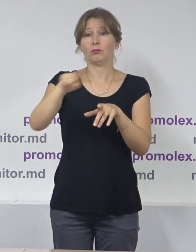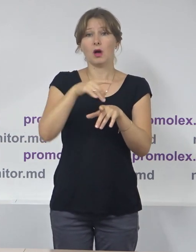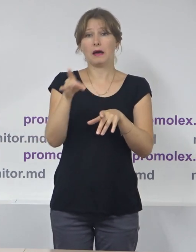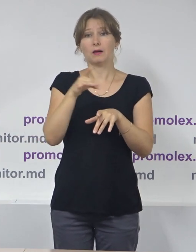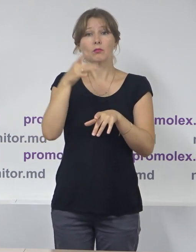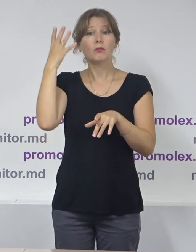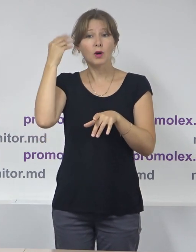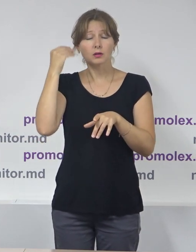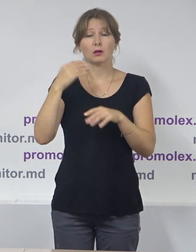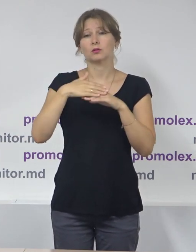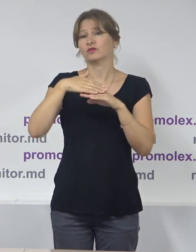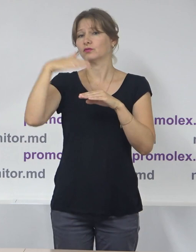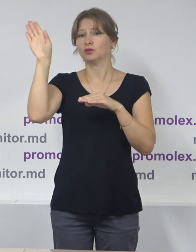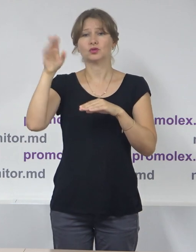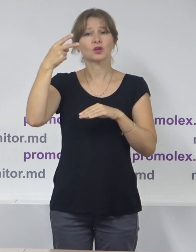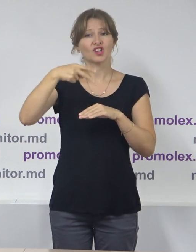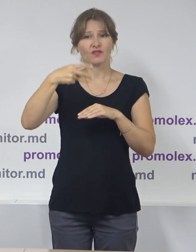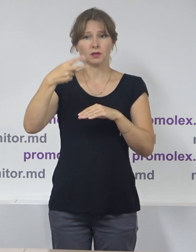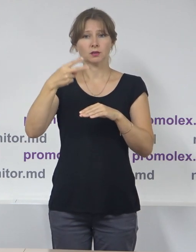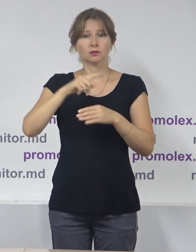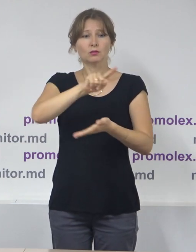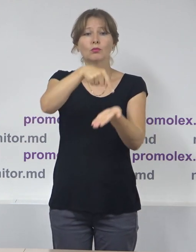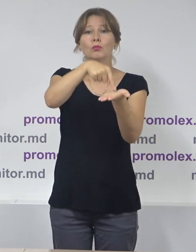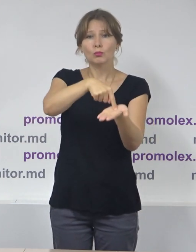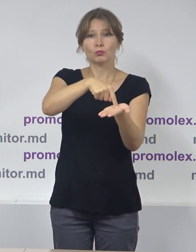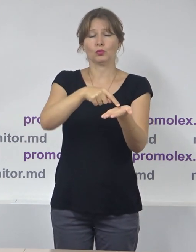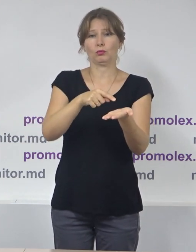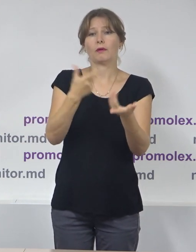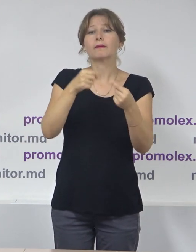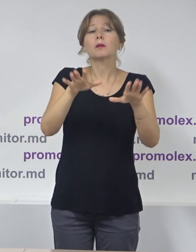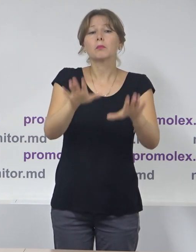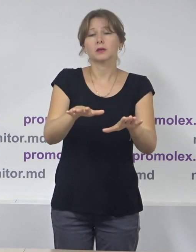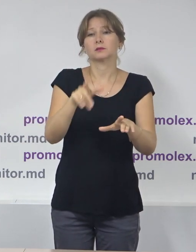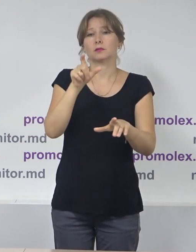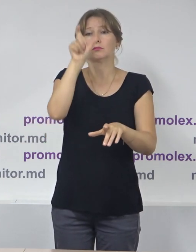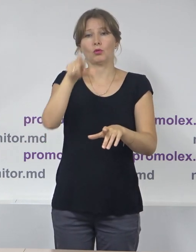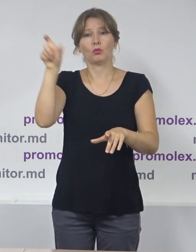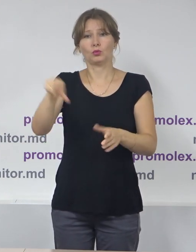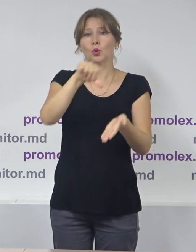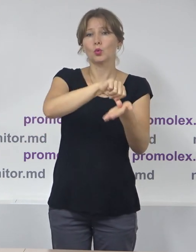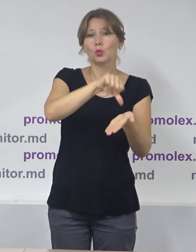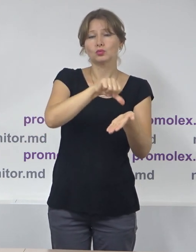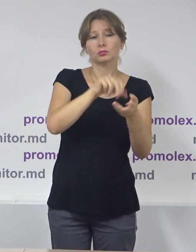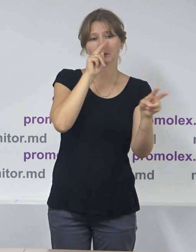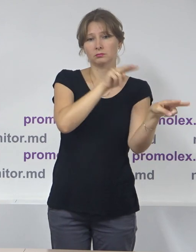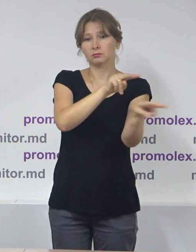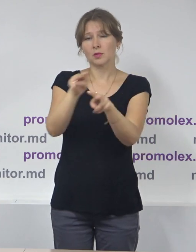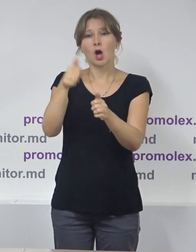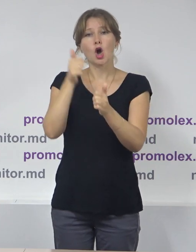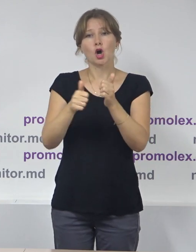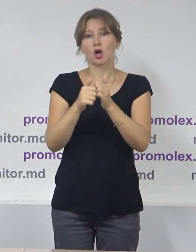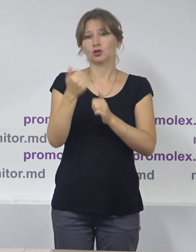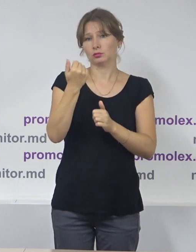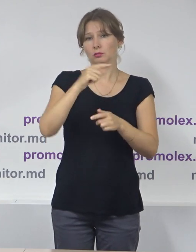peste 200 de secții de votare, unde vor exista observatori statici în fiecare secție câte o